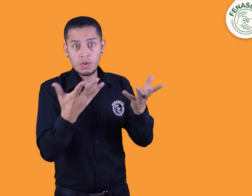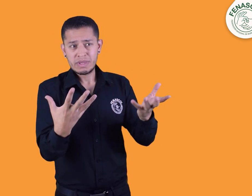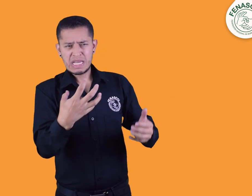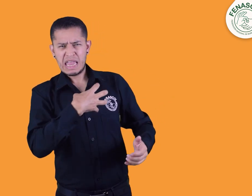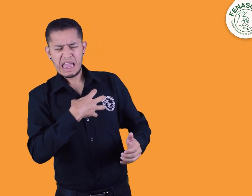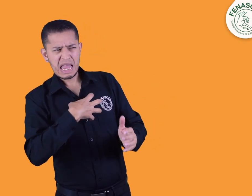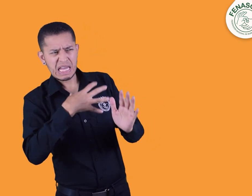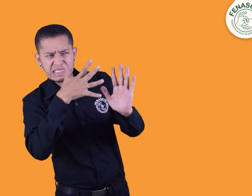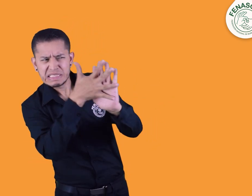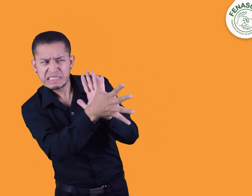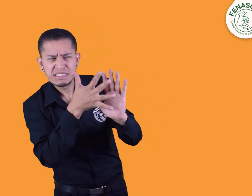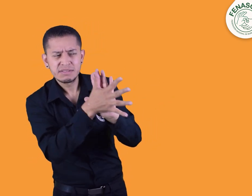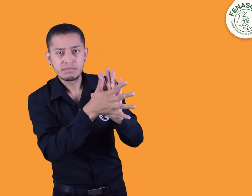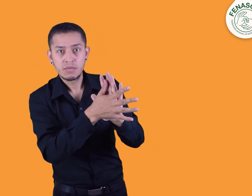reclamos y felicitaciones.